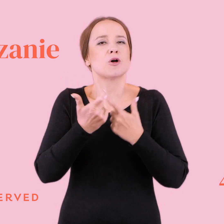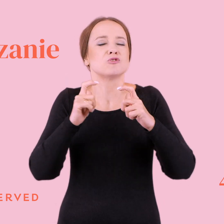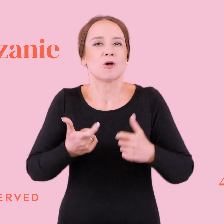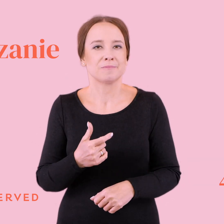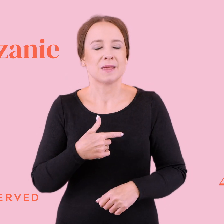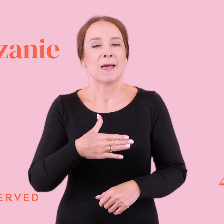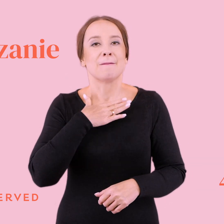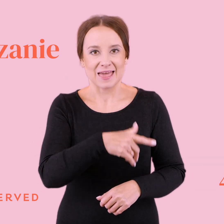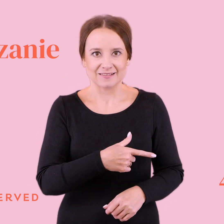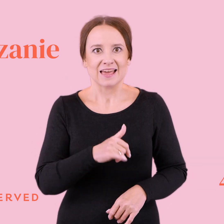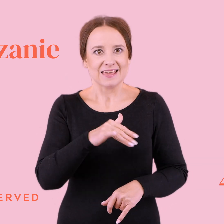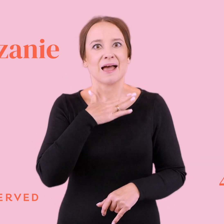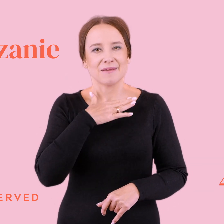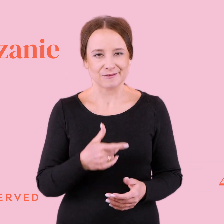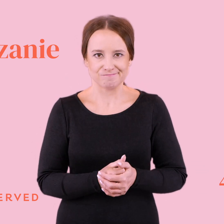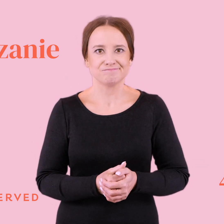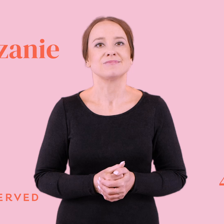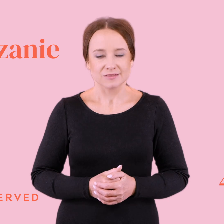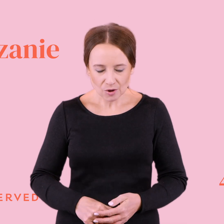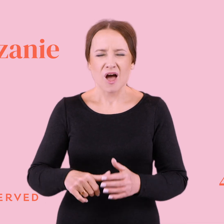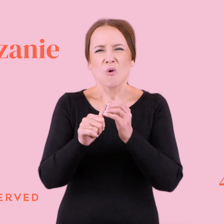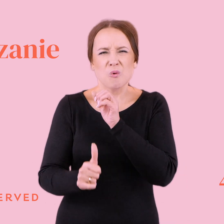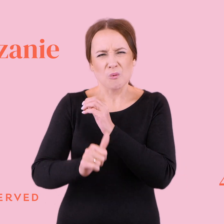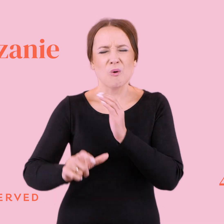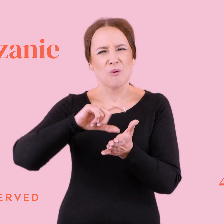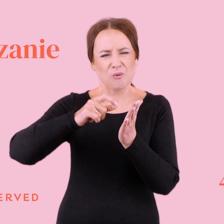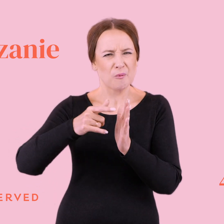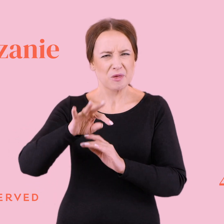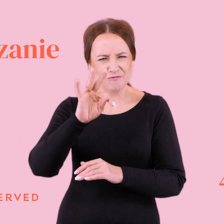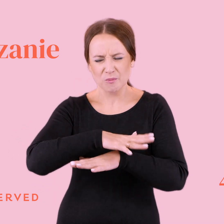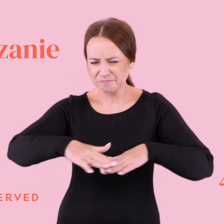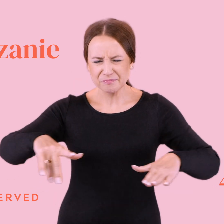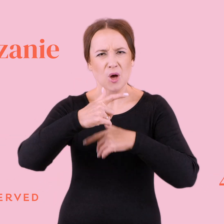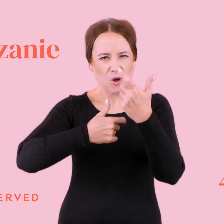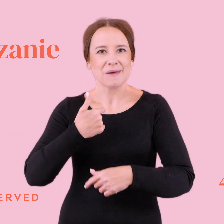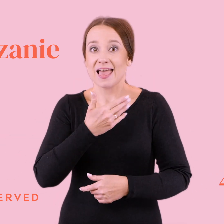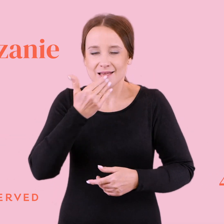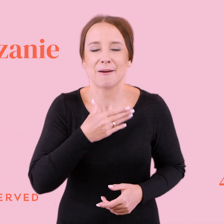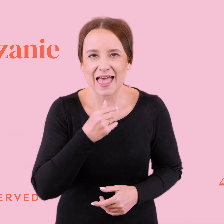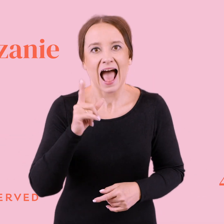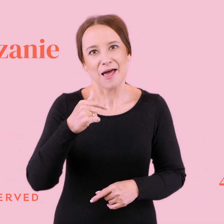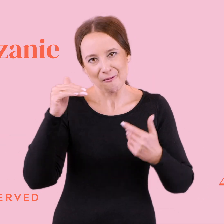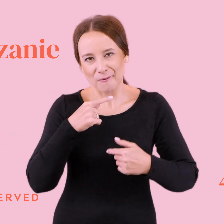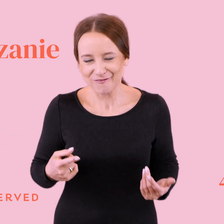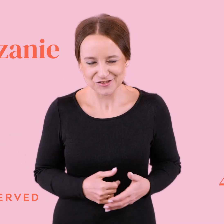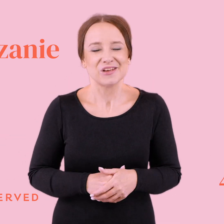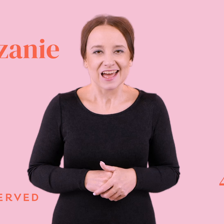wam na przykład pies notorycznie sra na środku pokoju. Ja nie mam psa, ale, więc mogę się wypowiedzieć oczywiście, że o ile pies nie